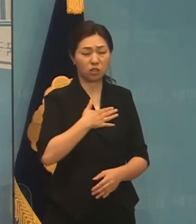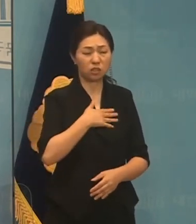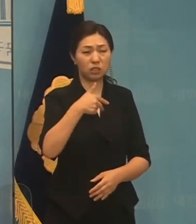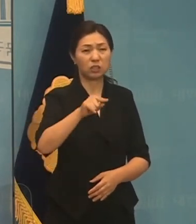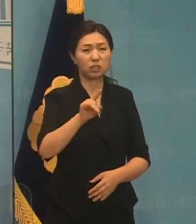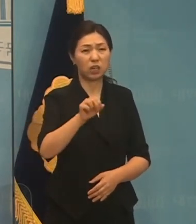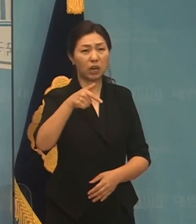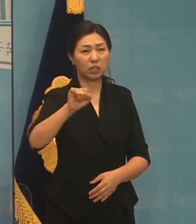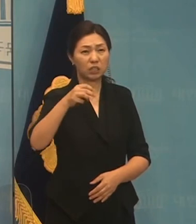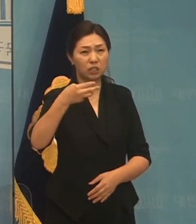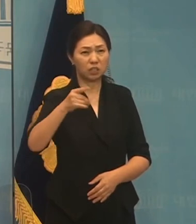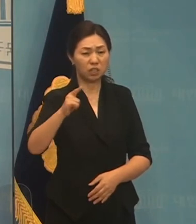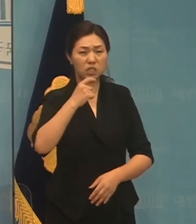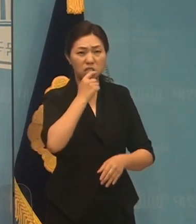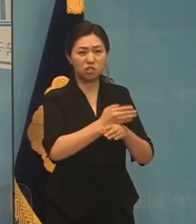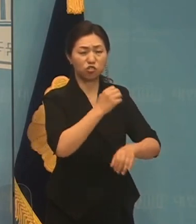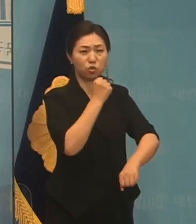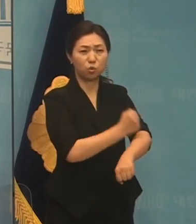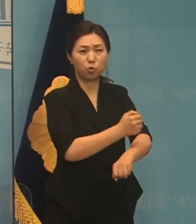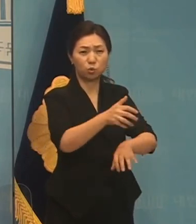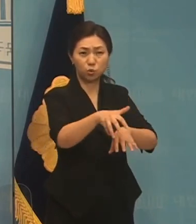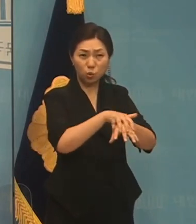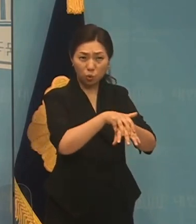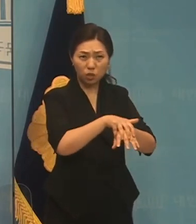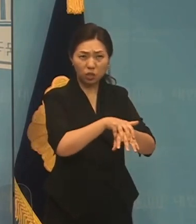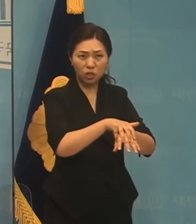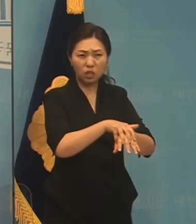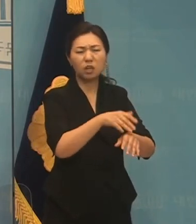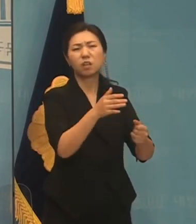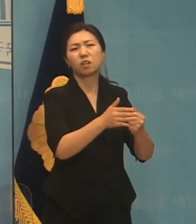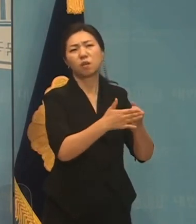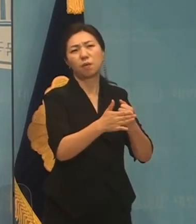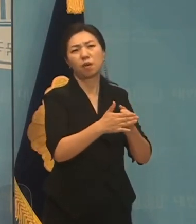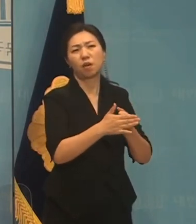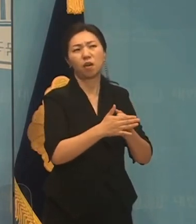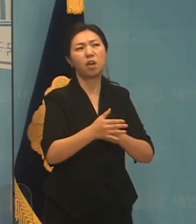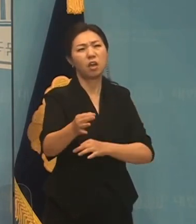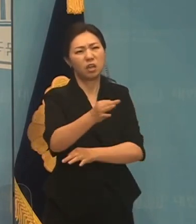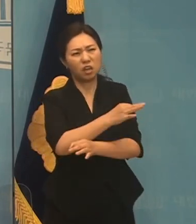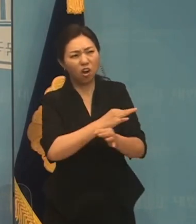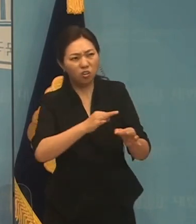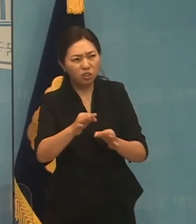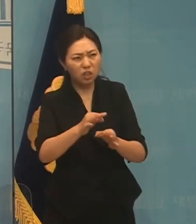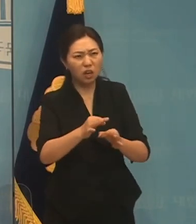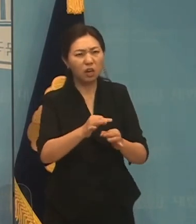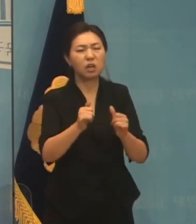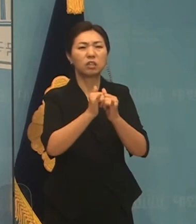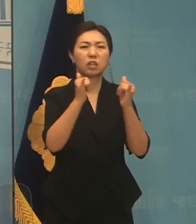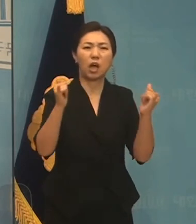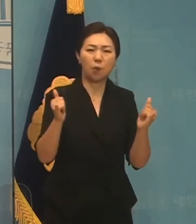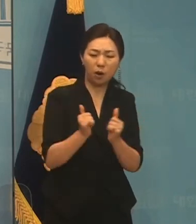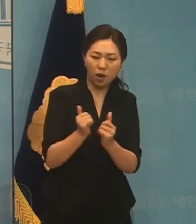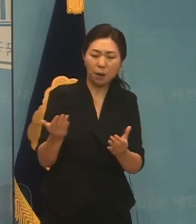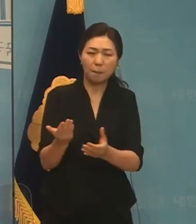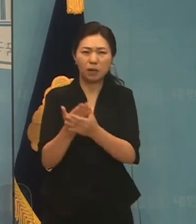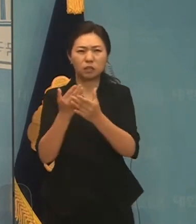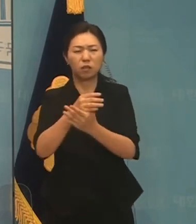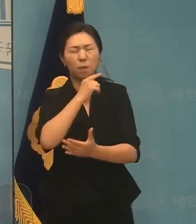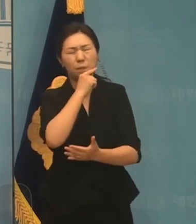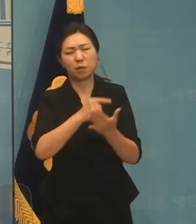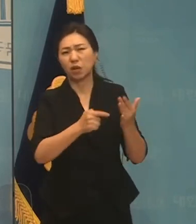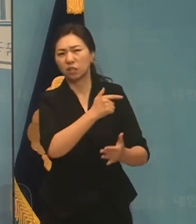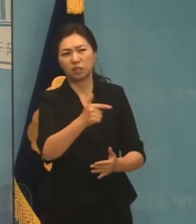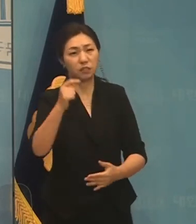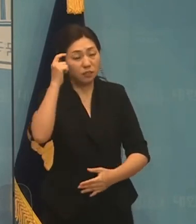가지, 많은 경제적으로, 사회적으로 많은 해악이 일어나고 있다고 봐서 한 3년